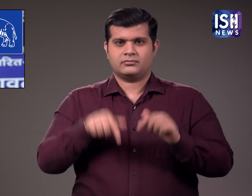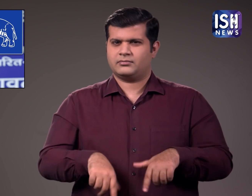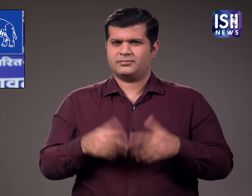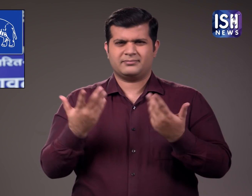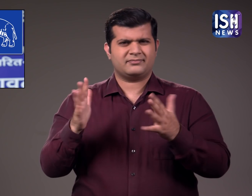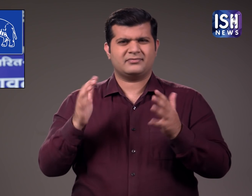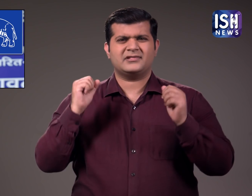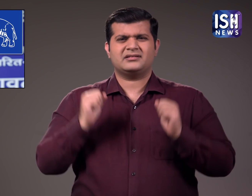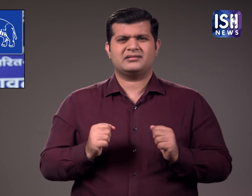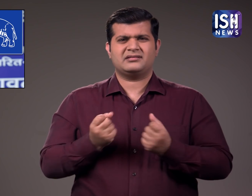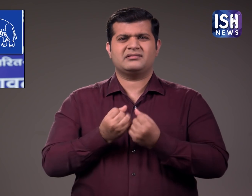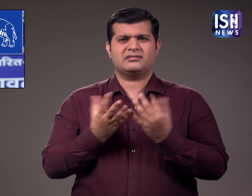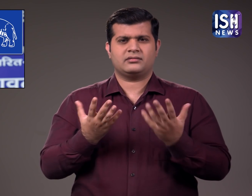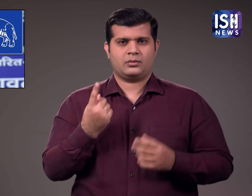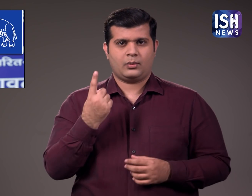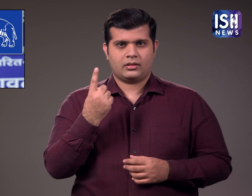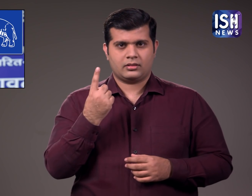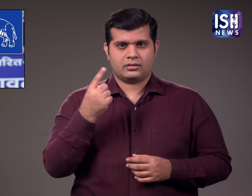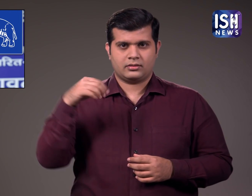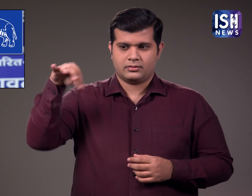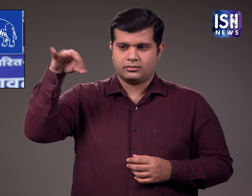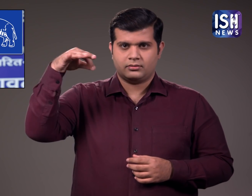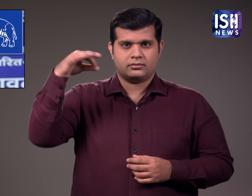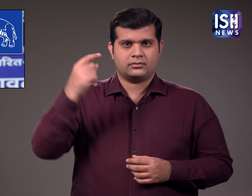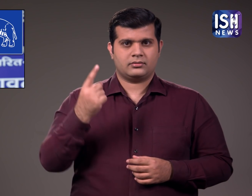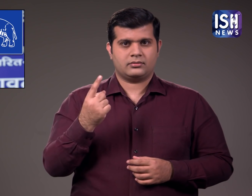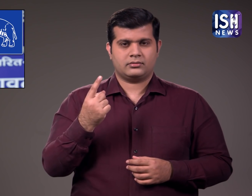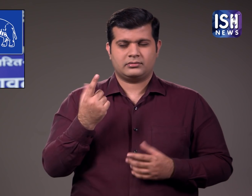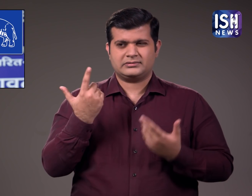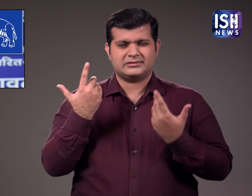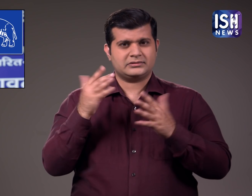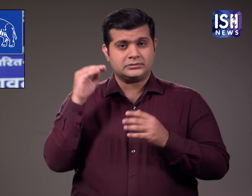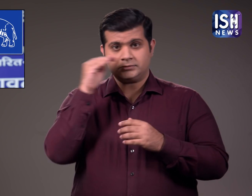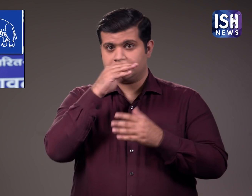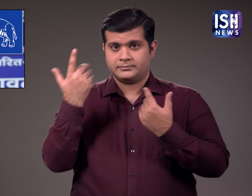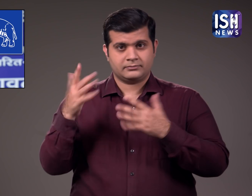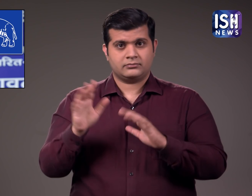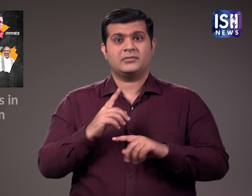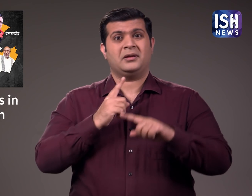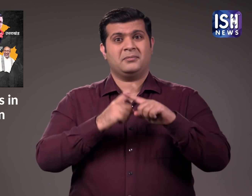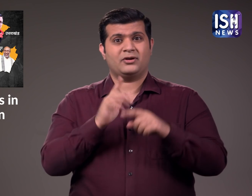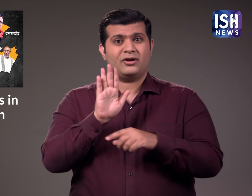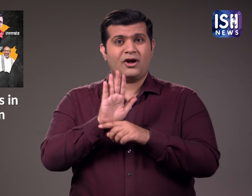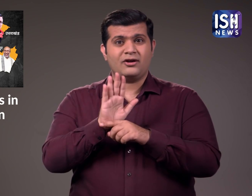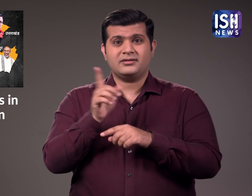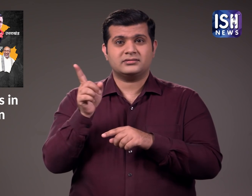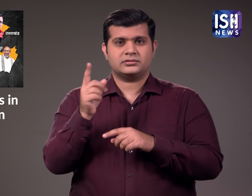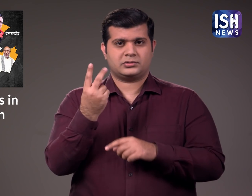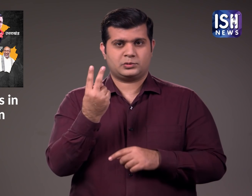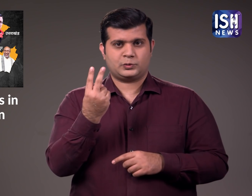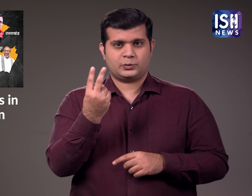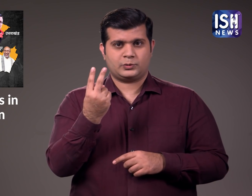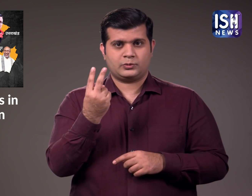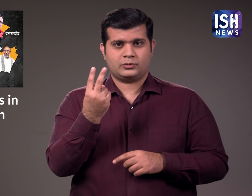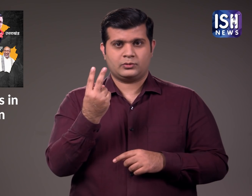उन्होंने सिर्फ एक सीट हासिल की कितना शर्मराग इसी तरह कॉंग्रेस को केवल दो सीटे मिली